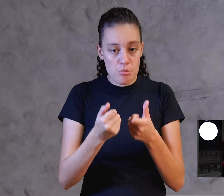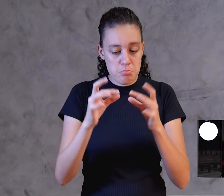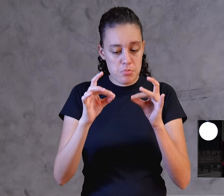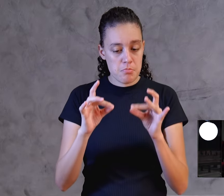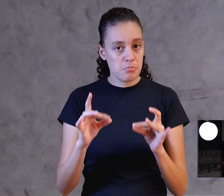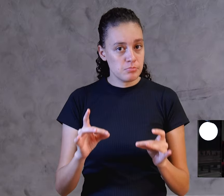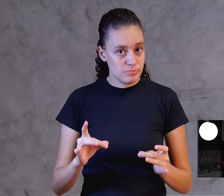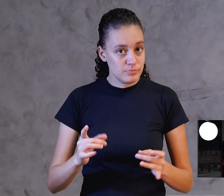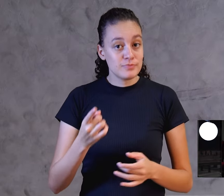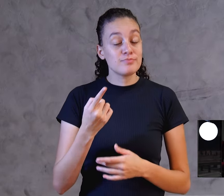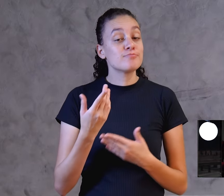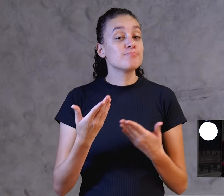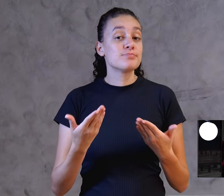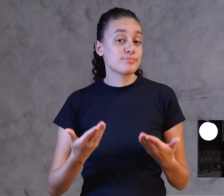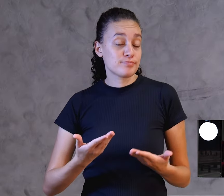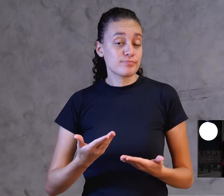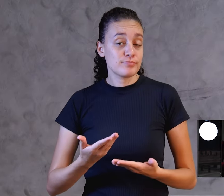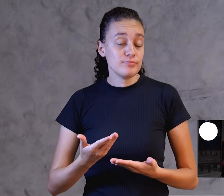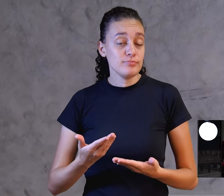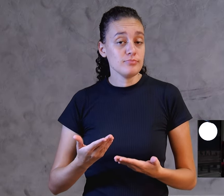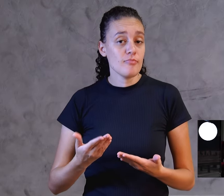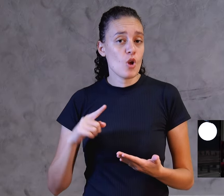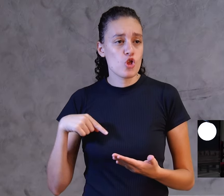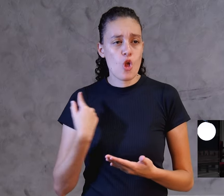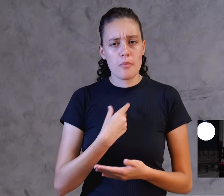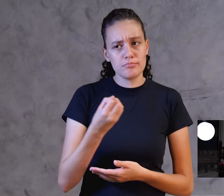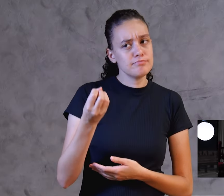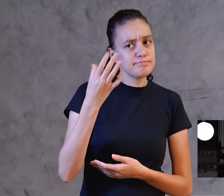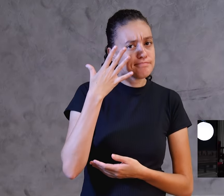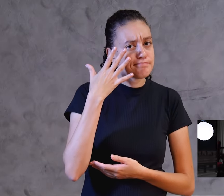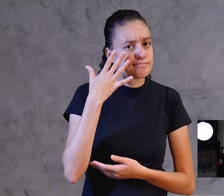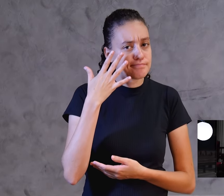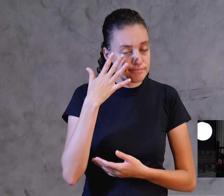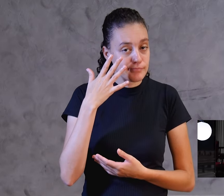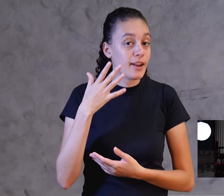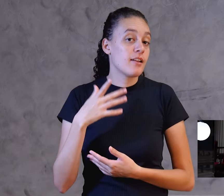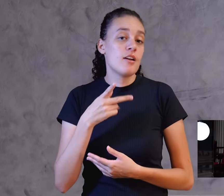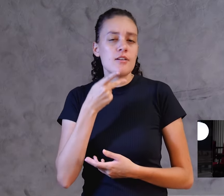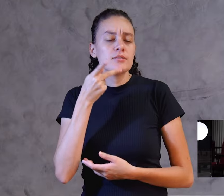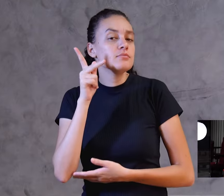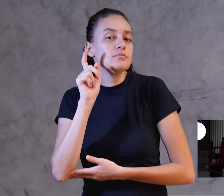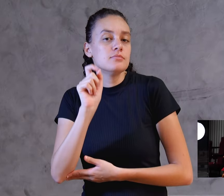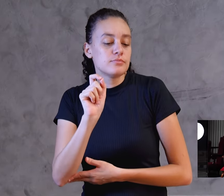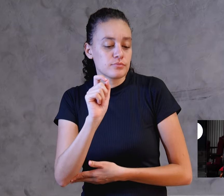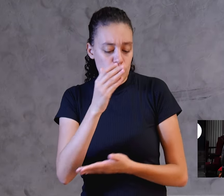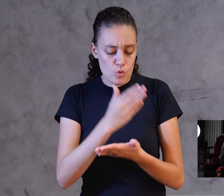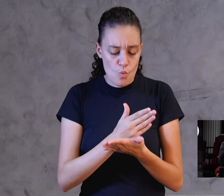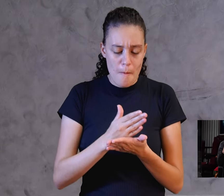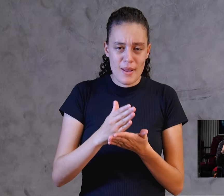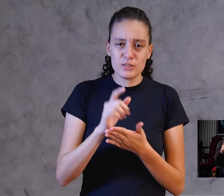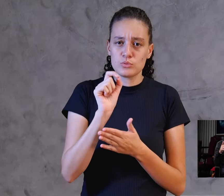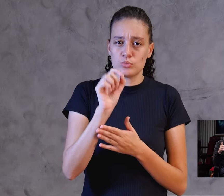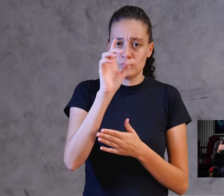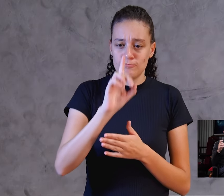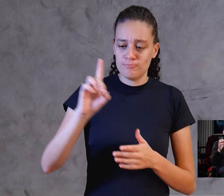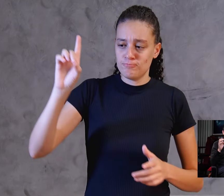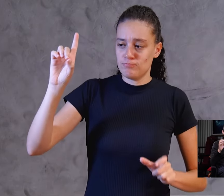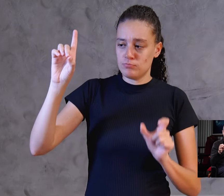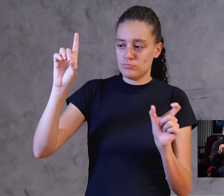quando nós temos a revelação. Diz assim, no princípio era o verbo e o verbo estava